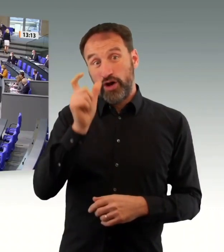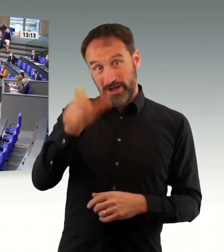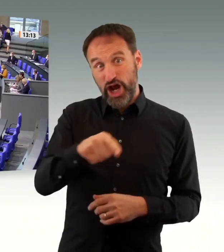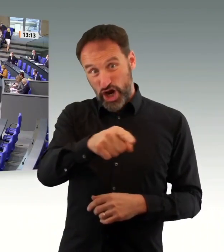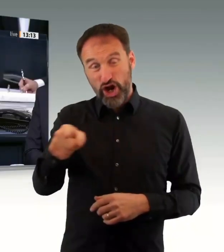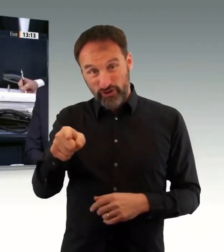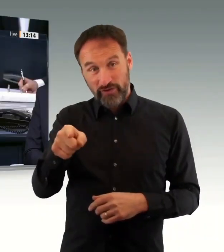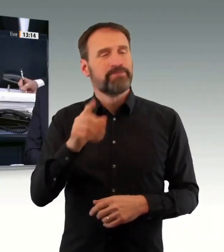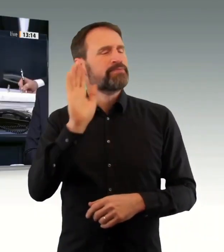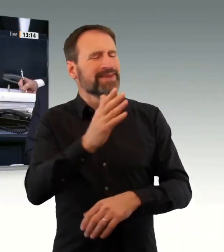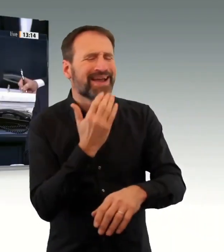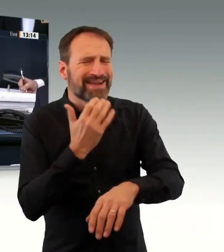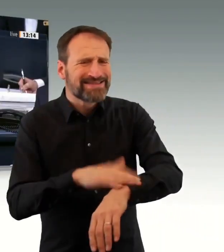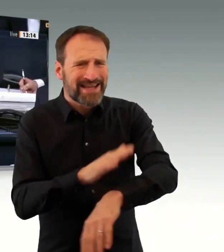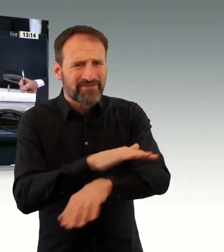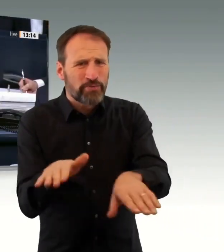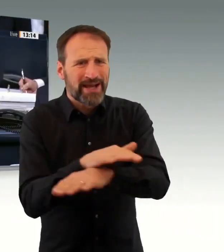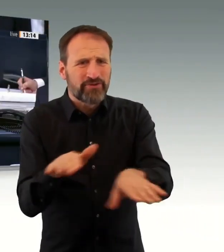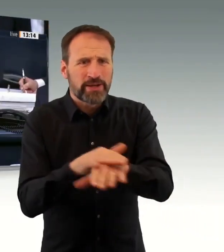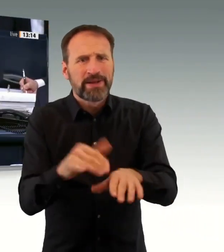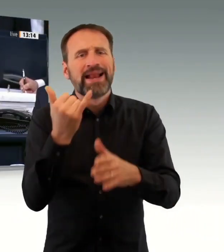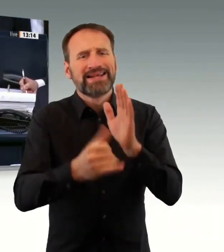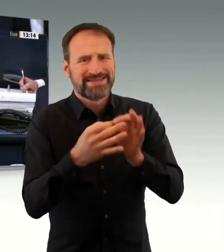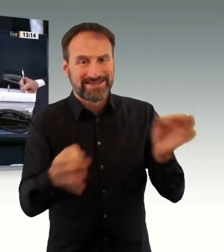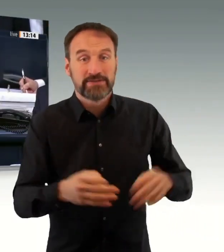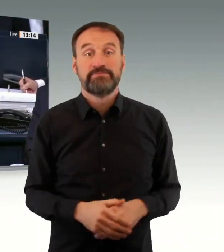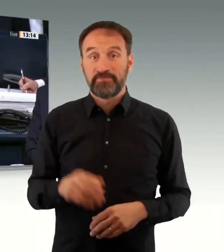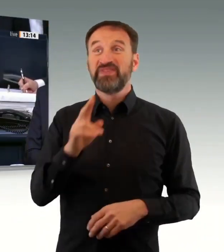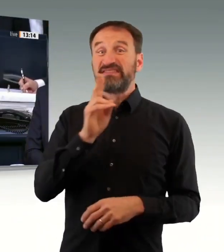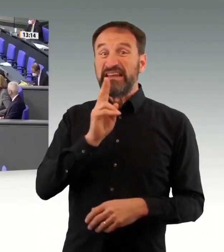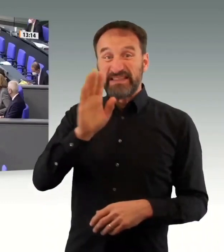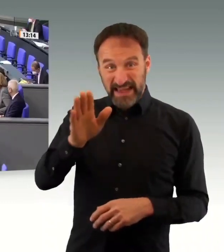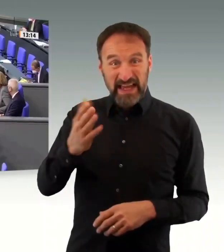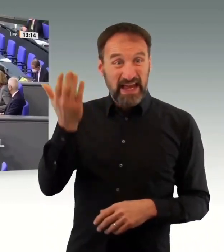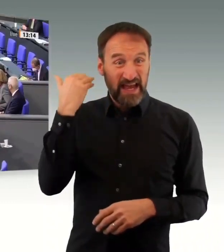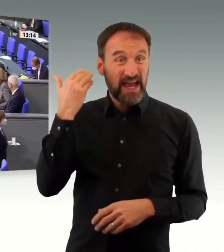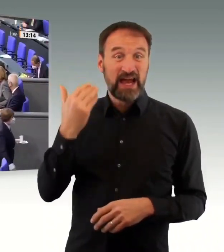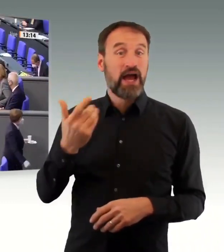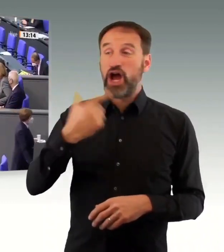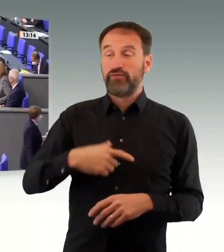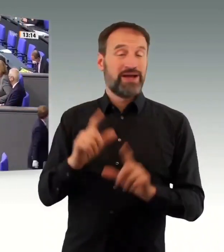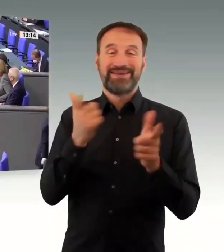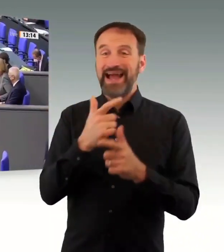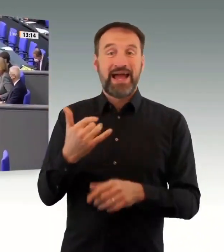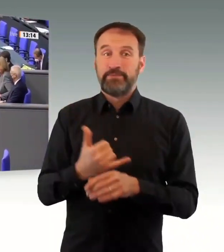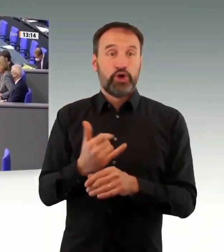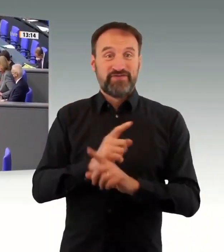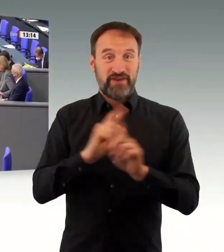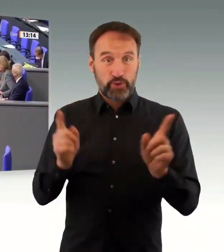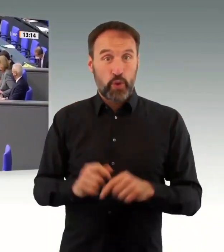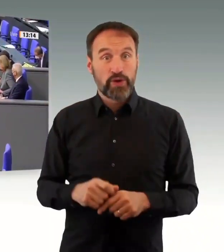Als nächster Redner hat der Abgeordnete Matthias Helferich das Wort, und auch er hält seine erste Rede hier im Parlament.